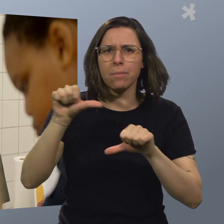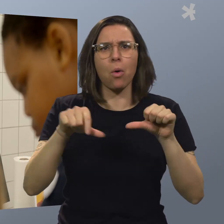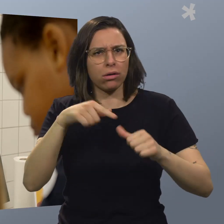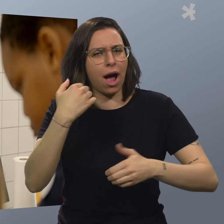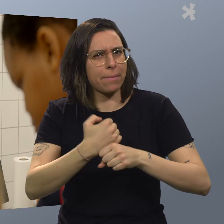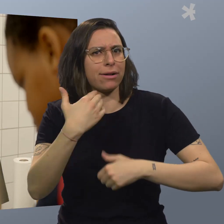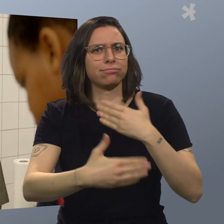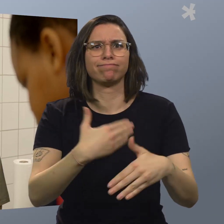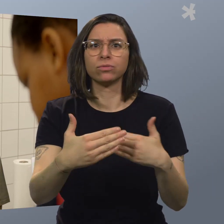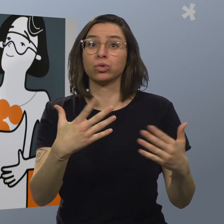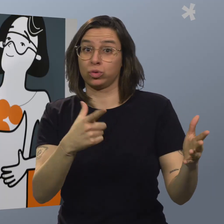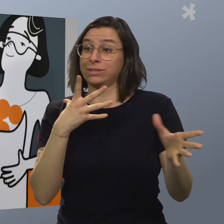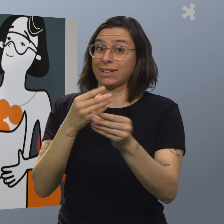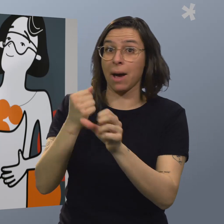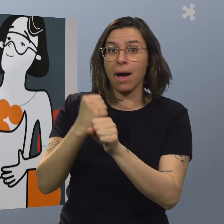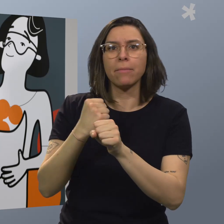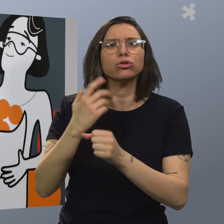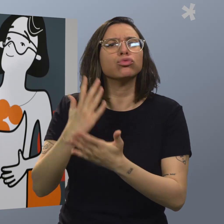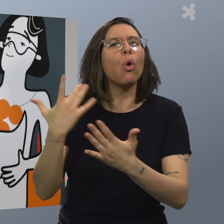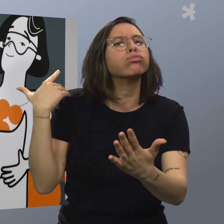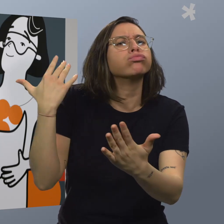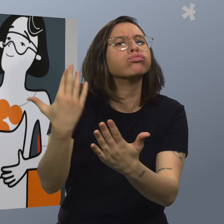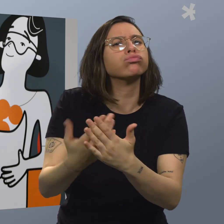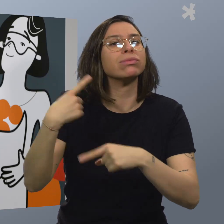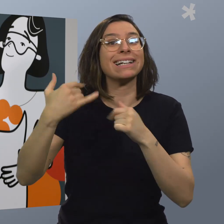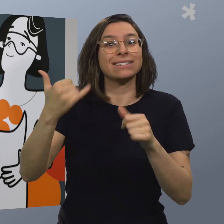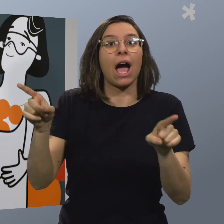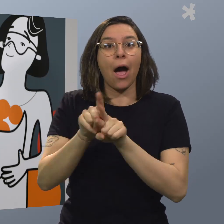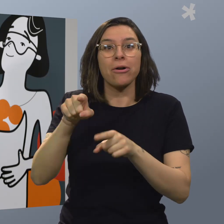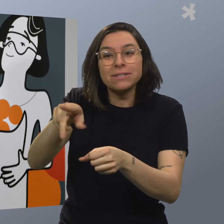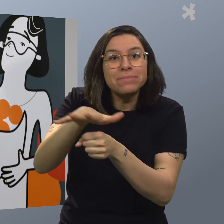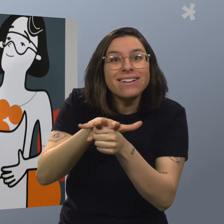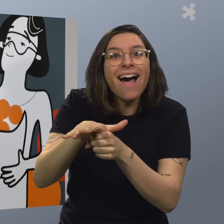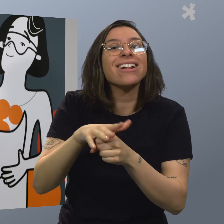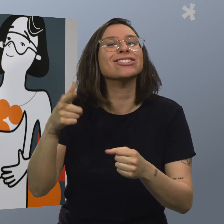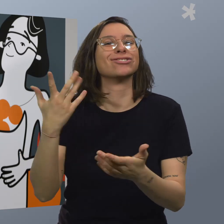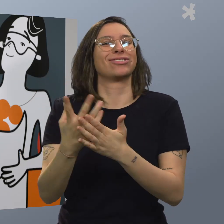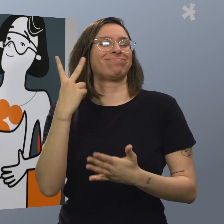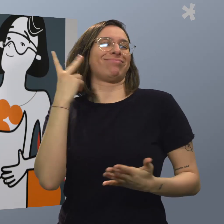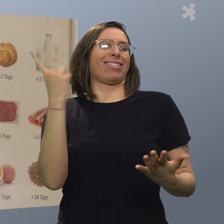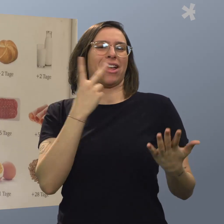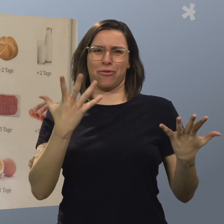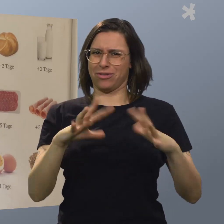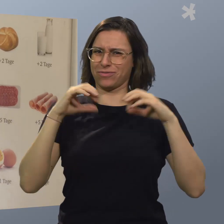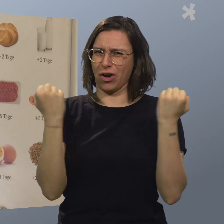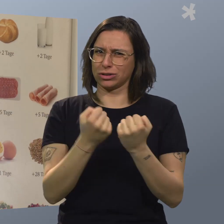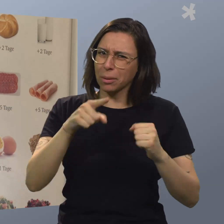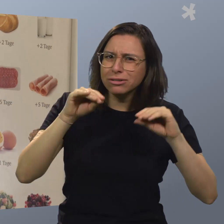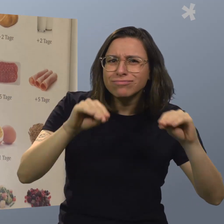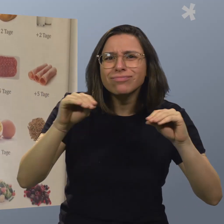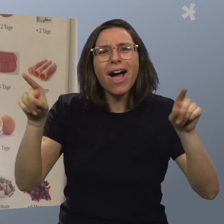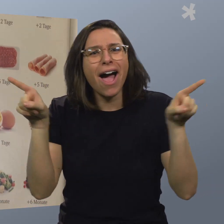dann halt auch in diesem Bereich. Und wir haben gesagt, natürlich. Und haben auch Workshops gemacht, Schulungen gemacht. Das war, glaube ich,